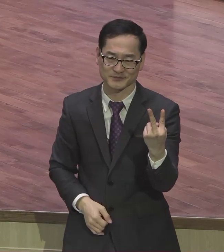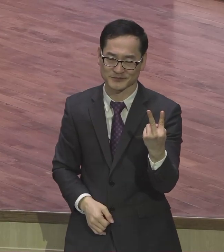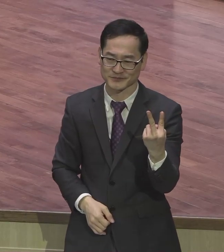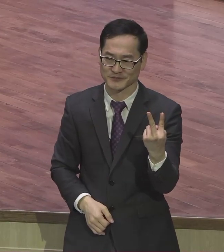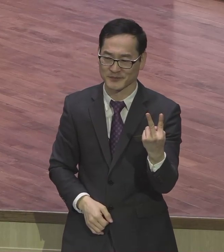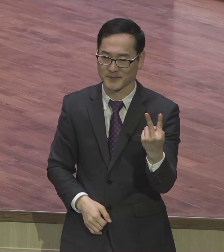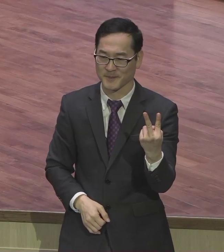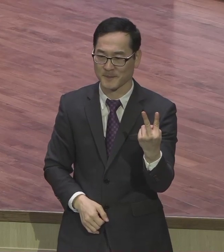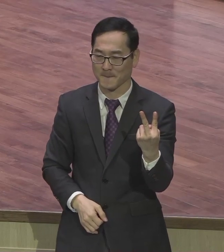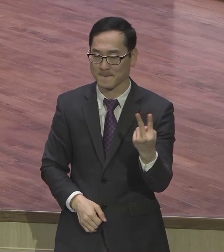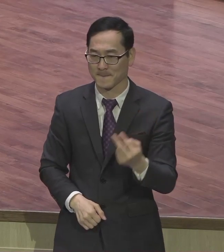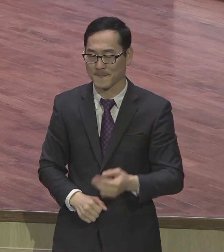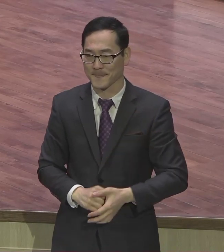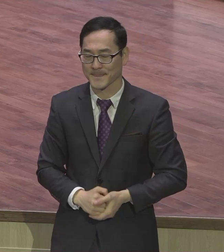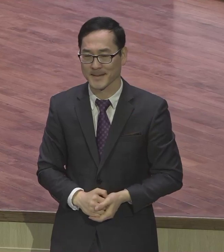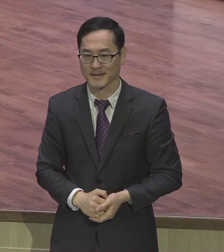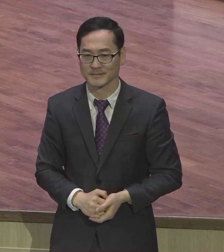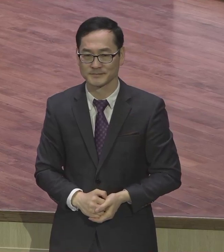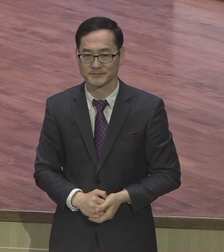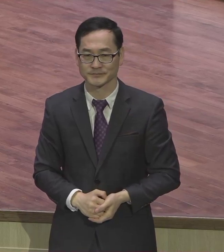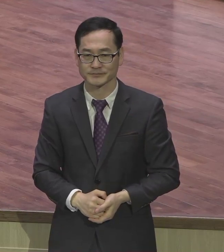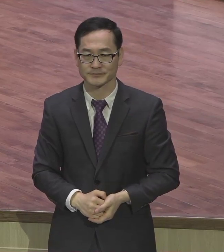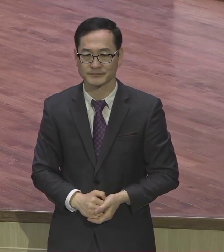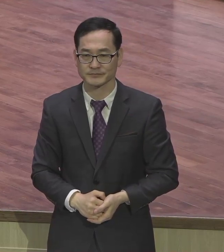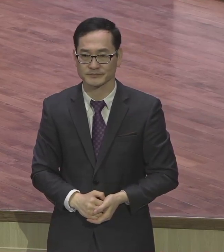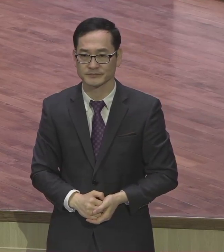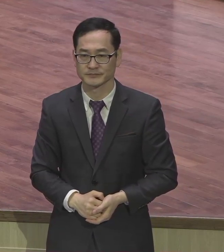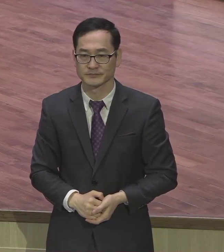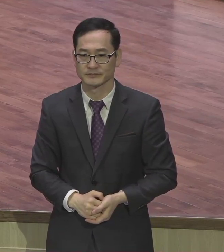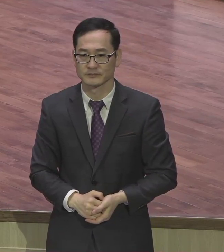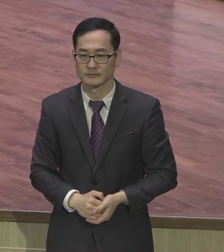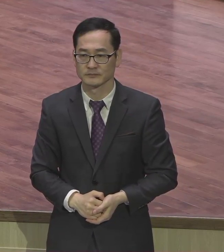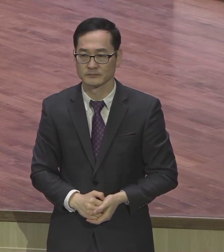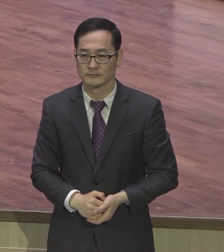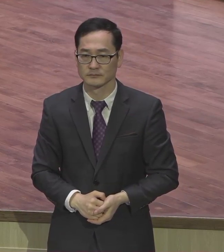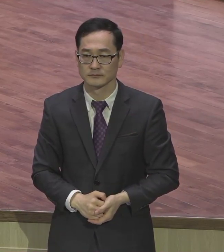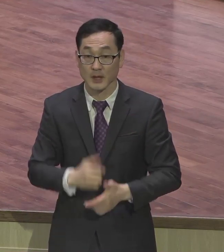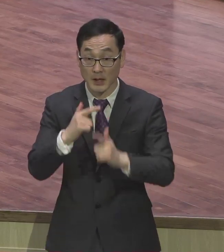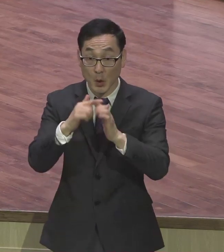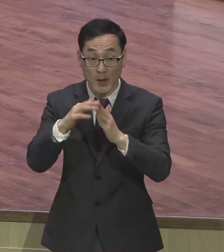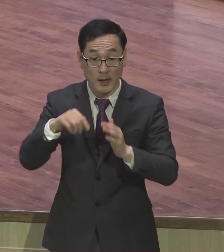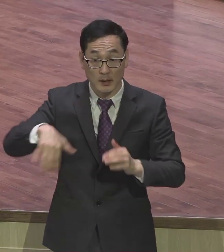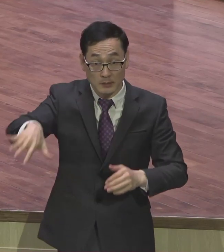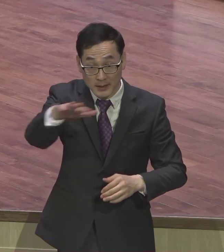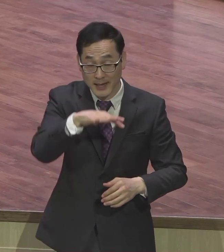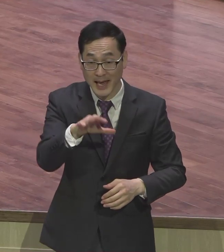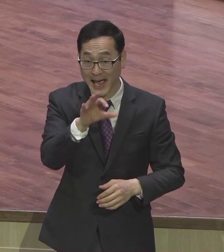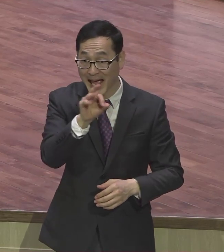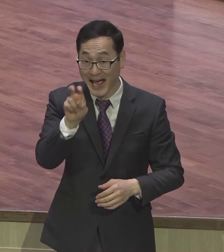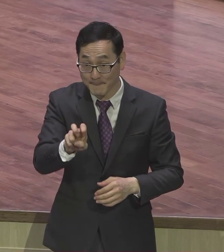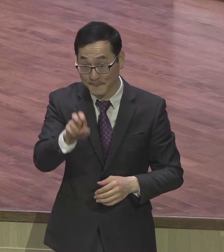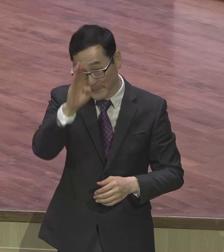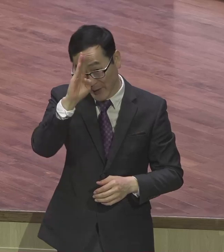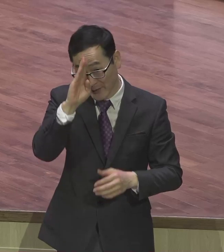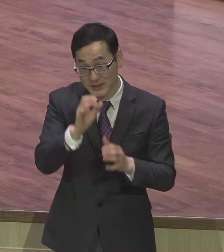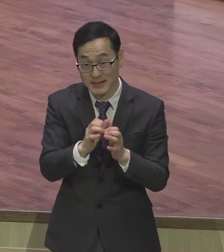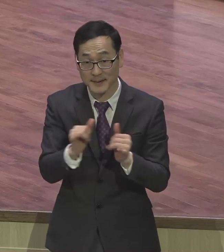복을 받아보니까 암환자들이 좀 있다 그래요 암환자들 지금도